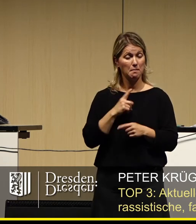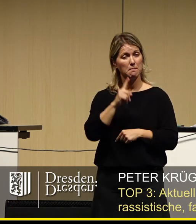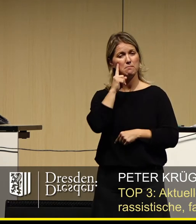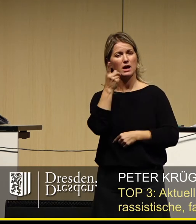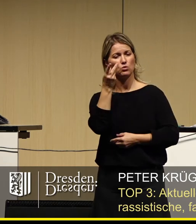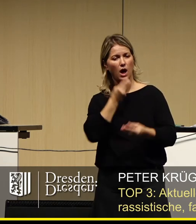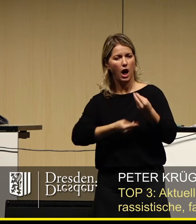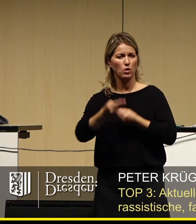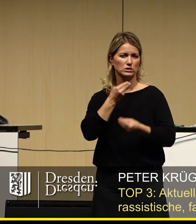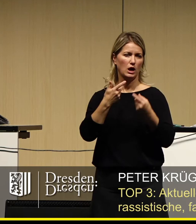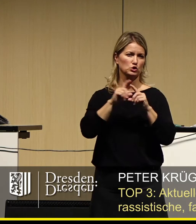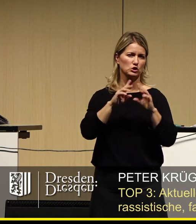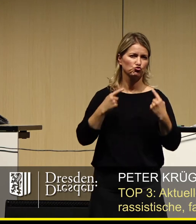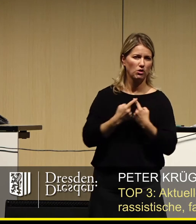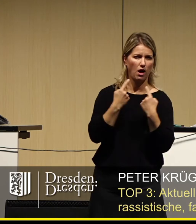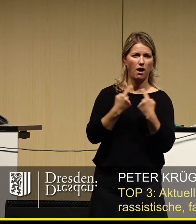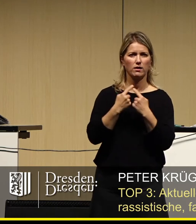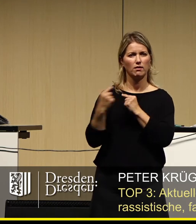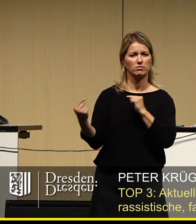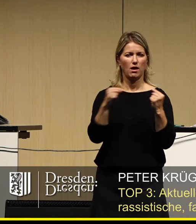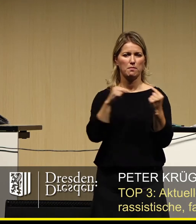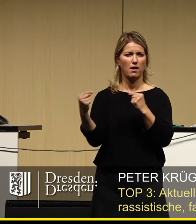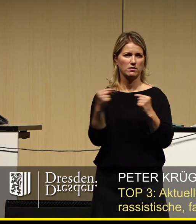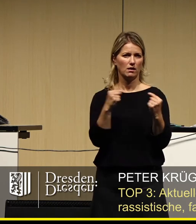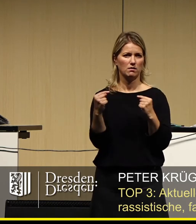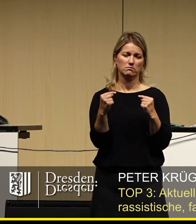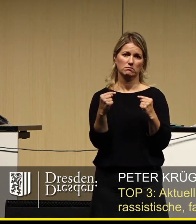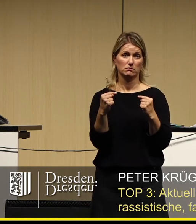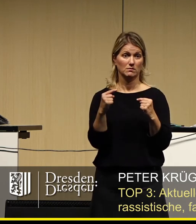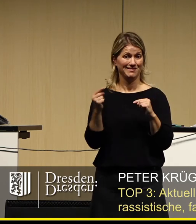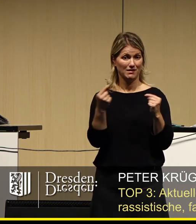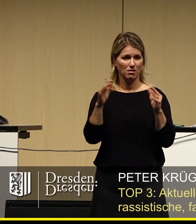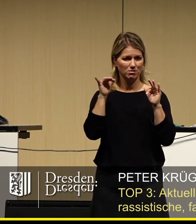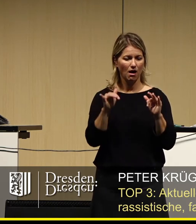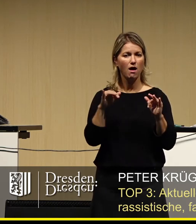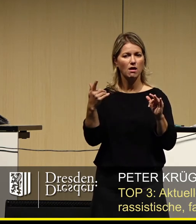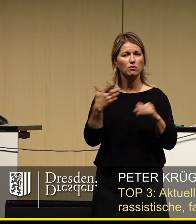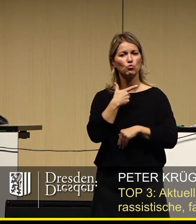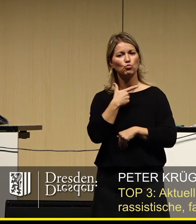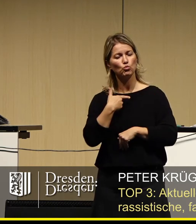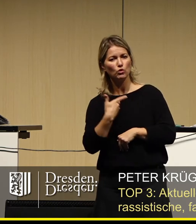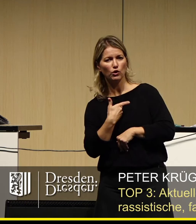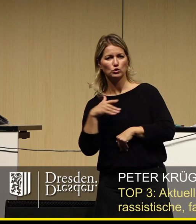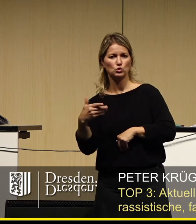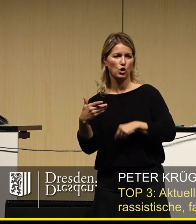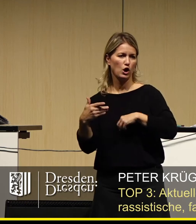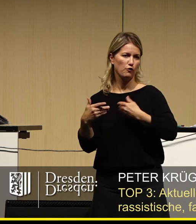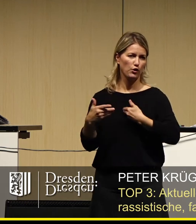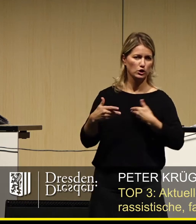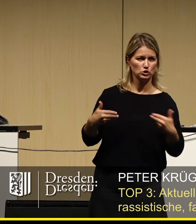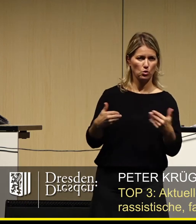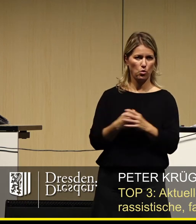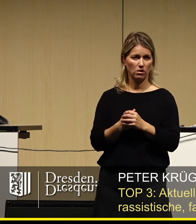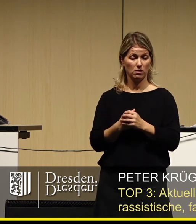über Streit und Debatte wird Willensbildung ja überhaupt erst möglich. Und neben Wahlen sind gerade